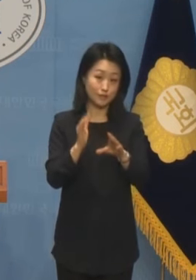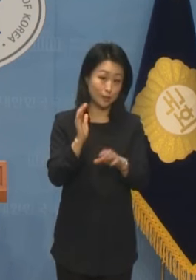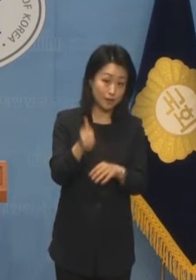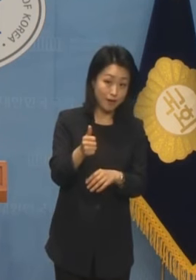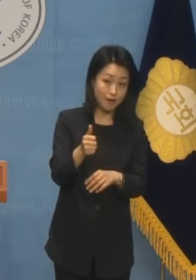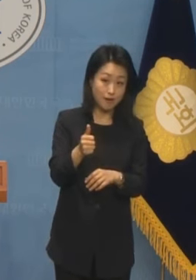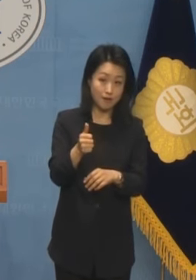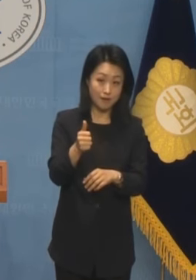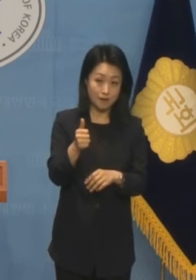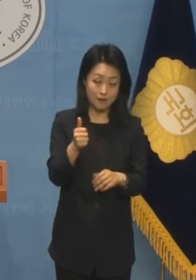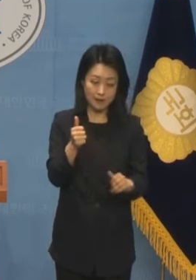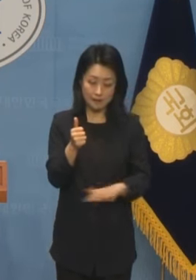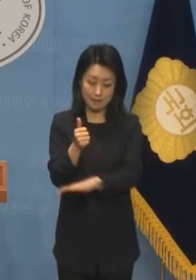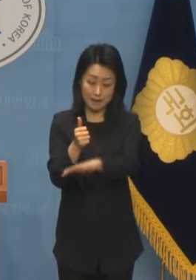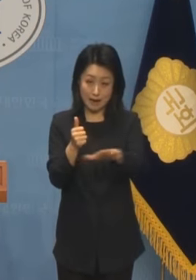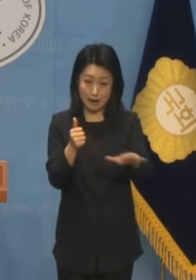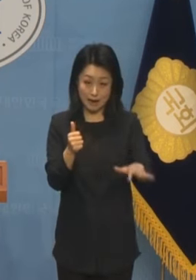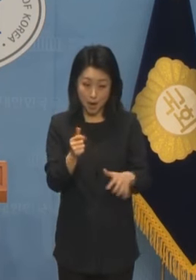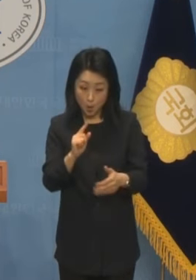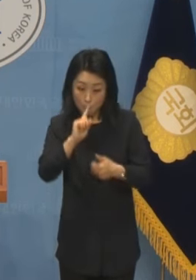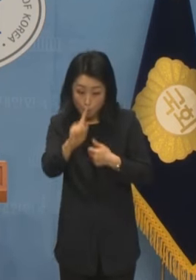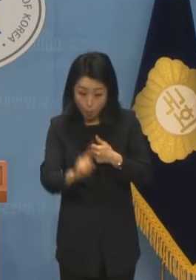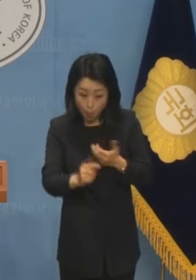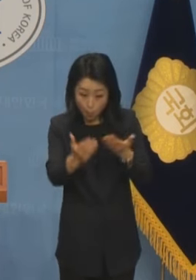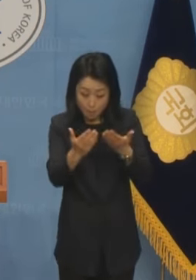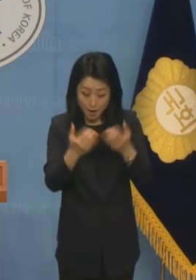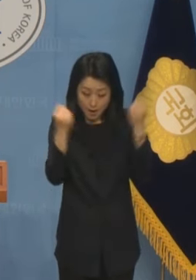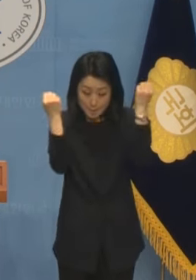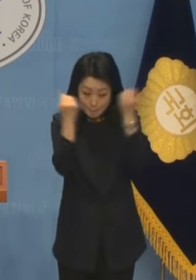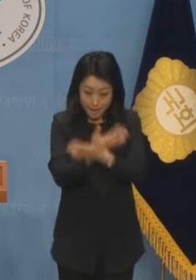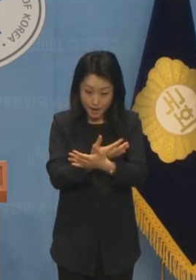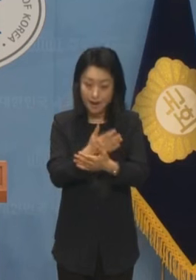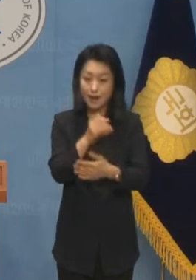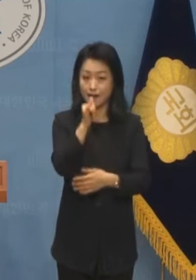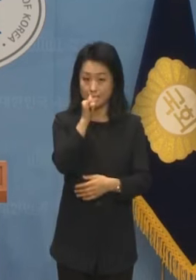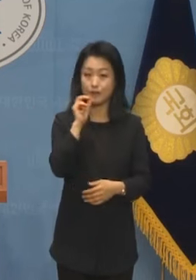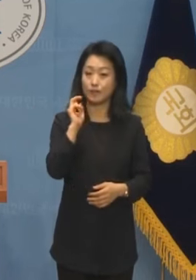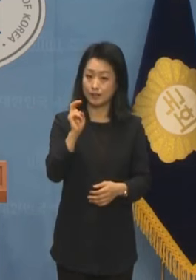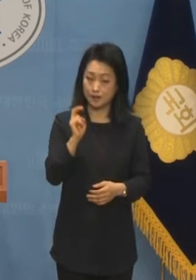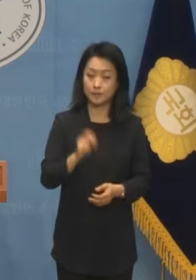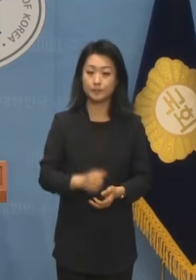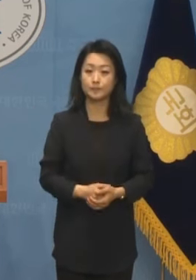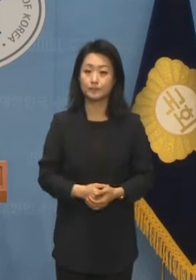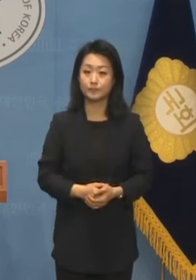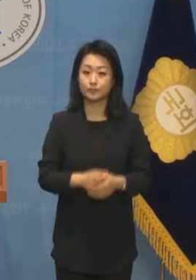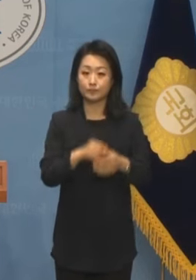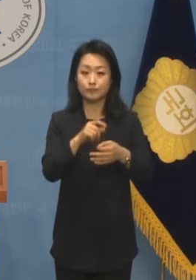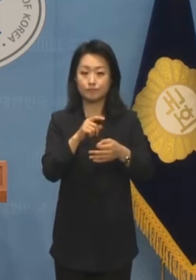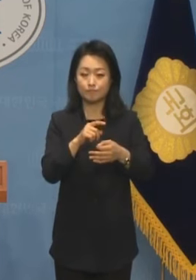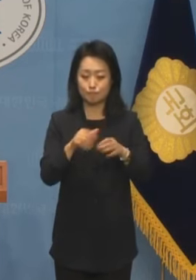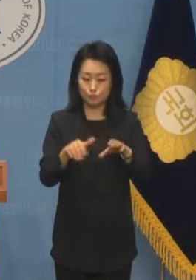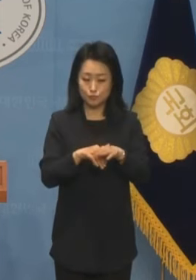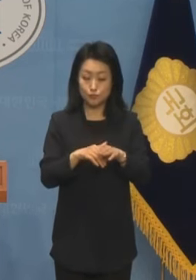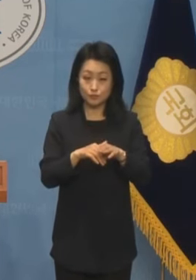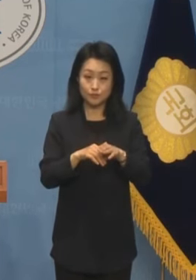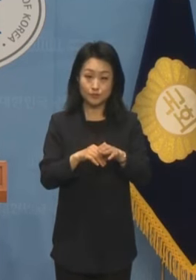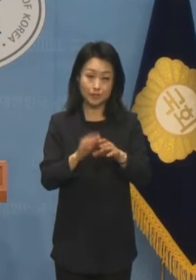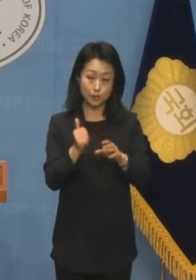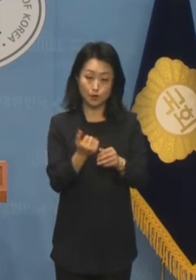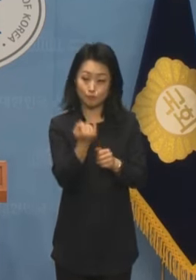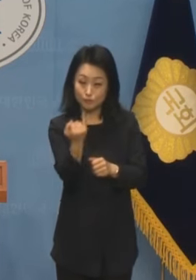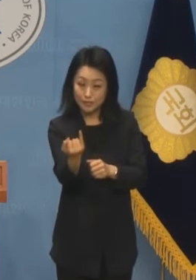참모들의 둔갑된 보고를 받은 것으로 볼 수밖에 없습니다. 김정숙 여사의 인도 방문을 위해